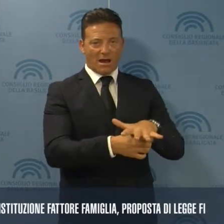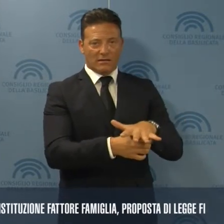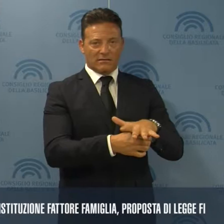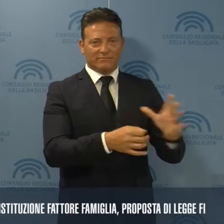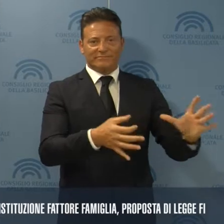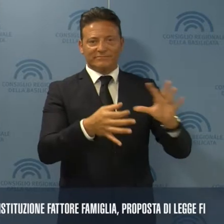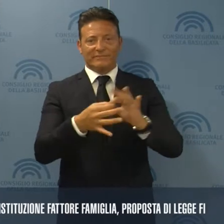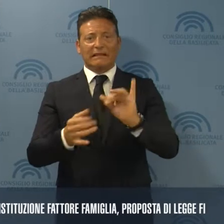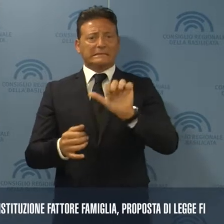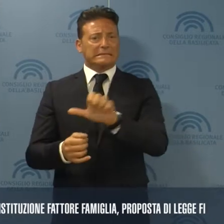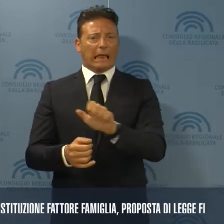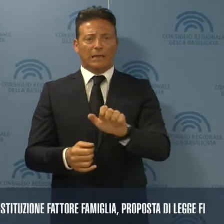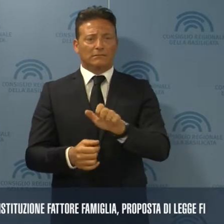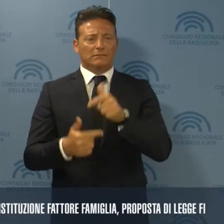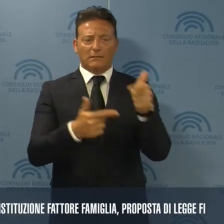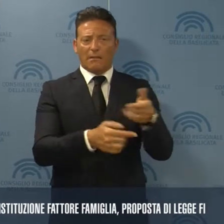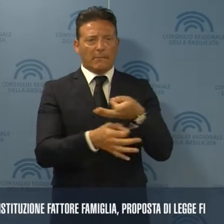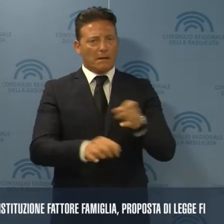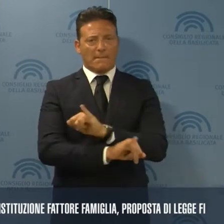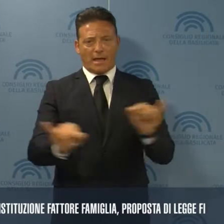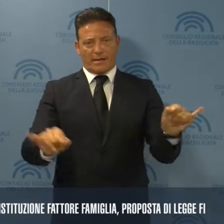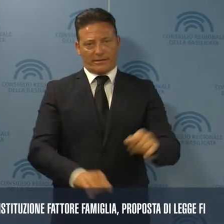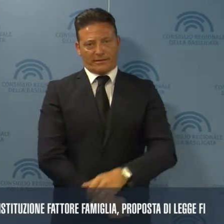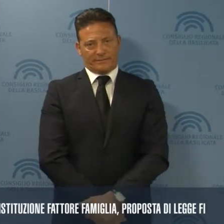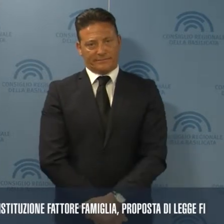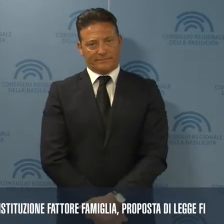meccanismo dell'ISEE non sempre riesce a cogliere.